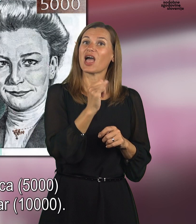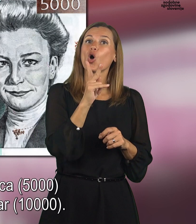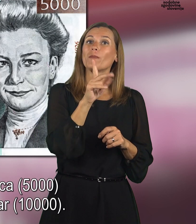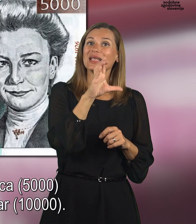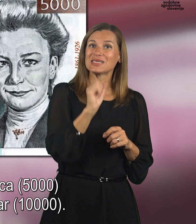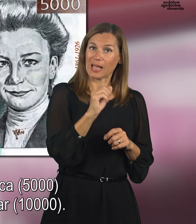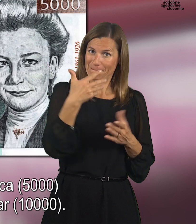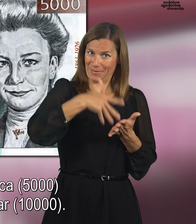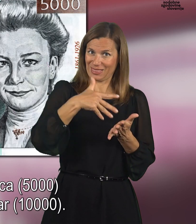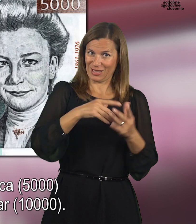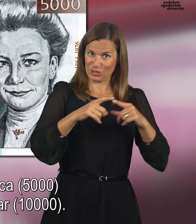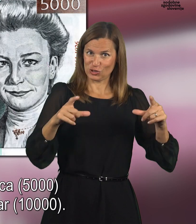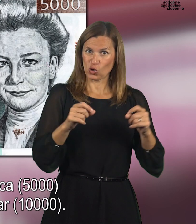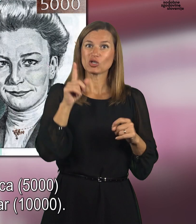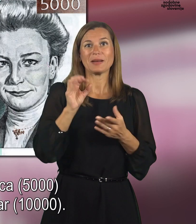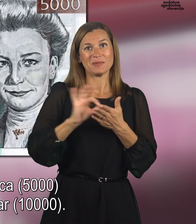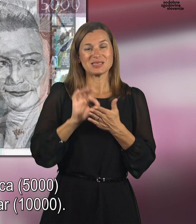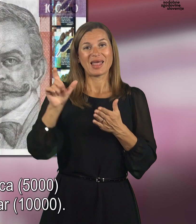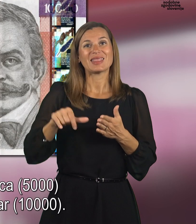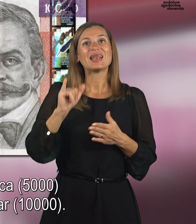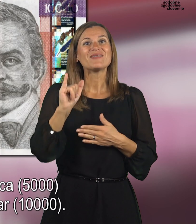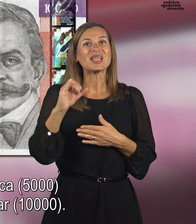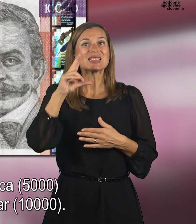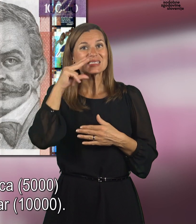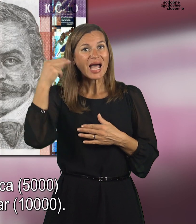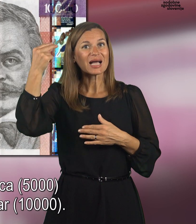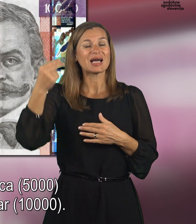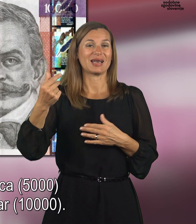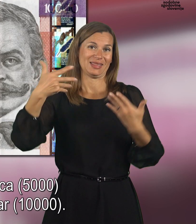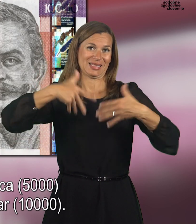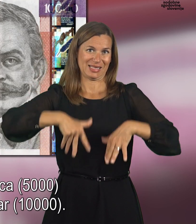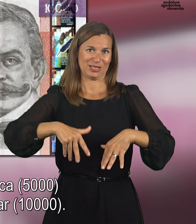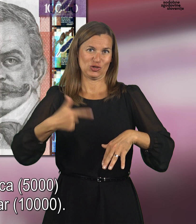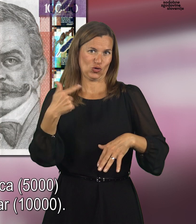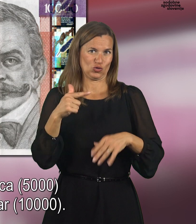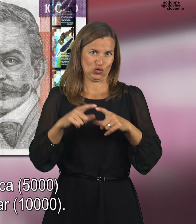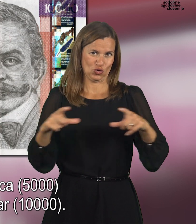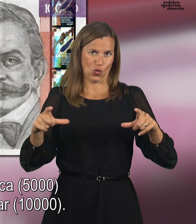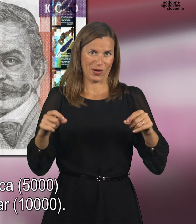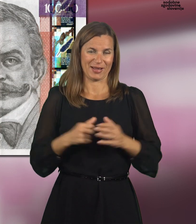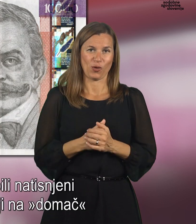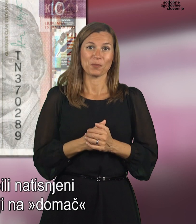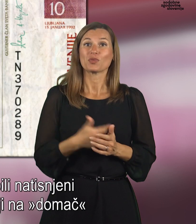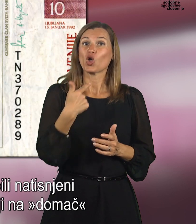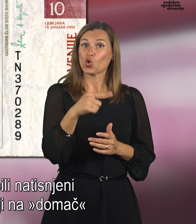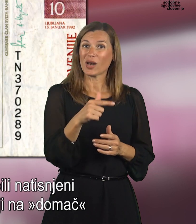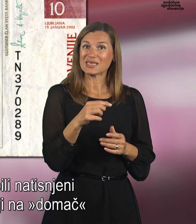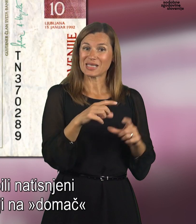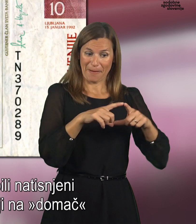pet tisoč in pisatel Ivan Cankar, deset tisoč. Tularski bankovci so bili